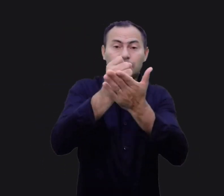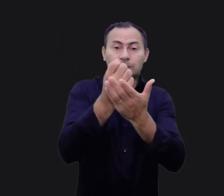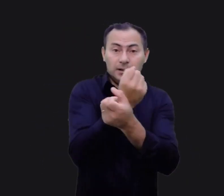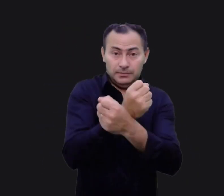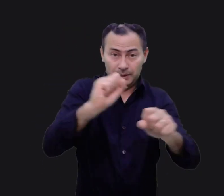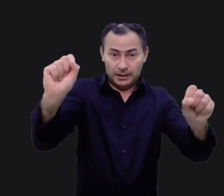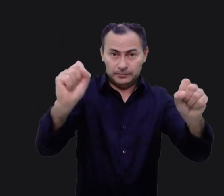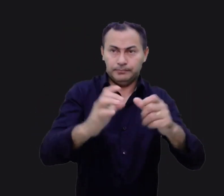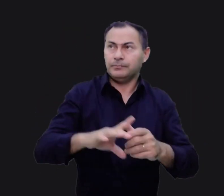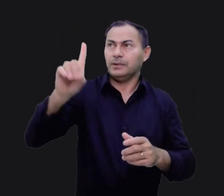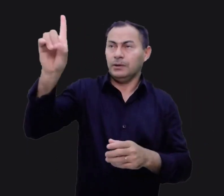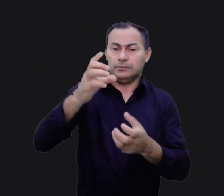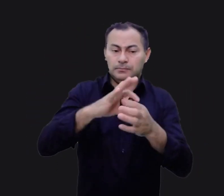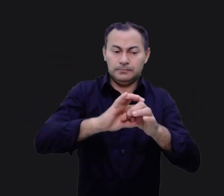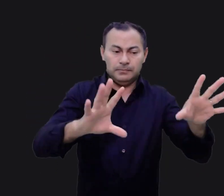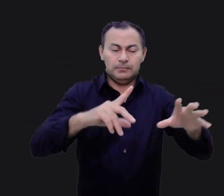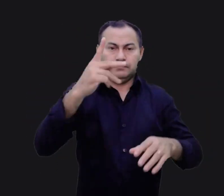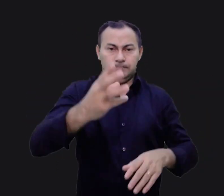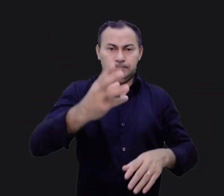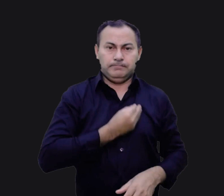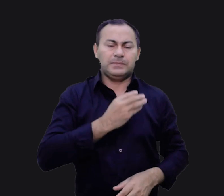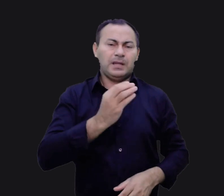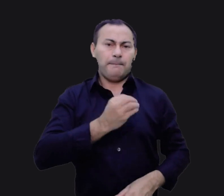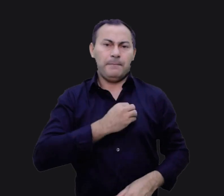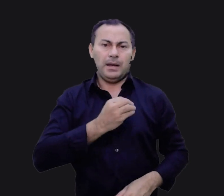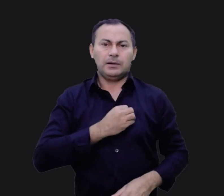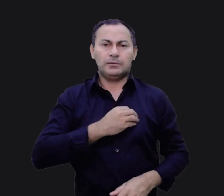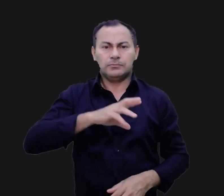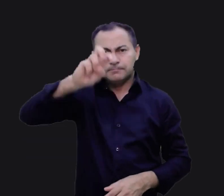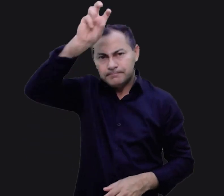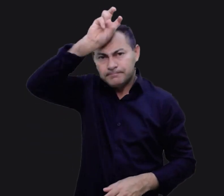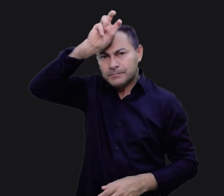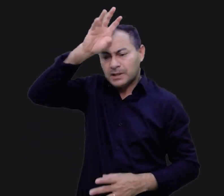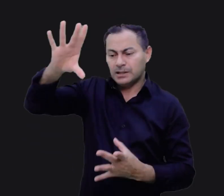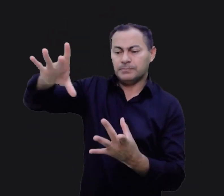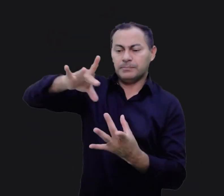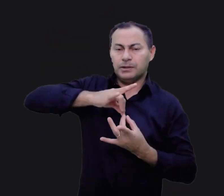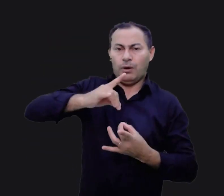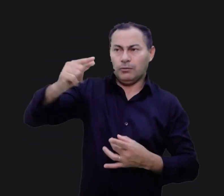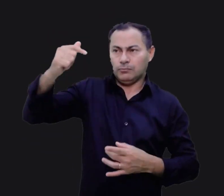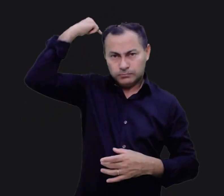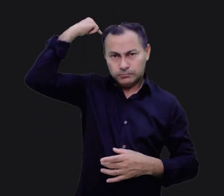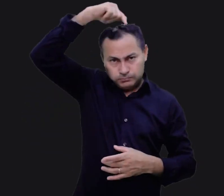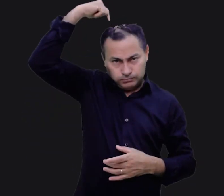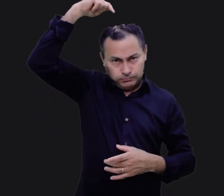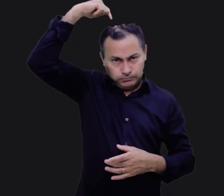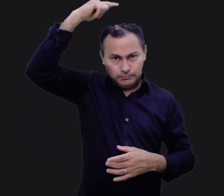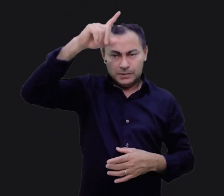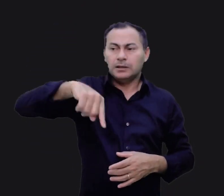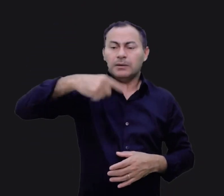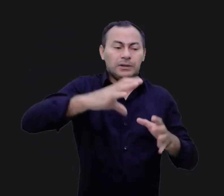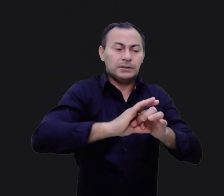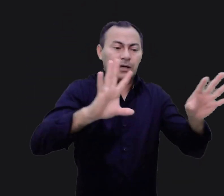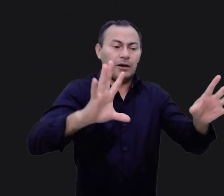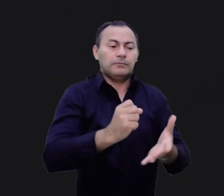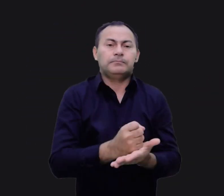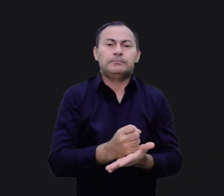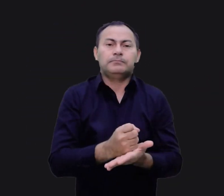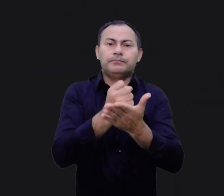salvos e libertos. Deus os livrou da sua vida de pecado, do Egito espiritual. E depois de terem sido salvos e libertos, eles se